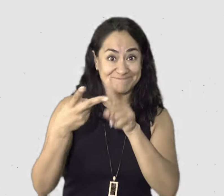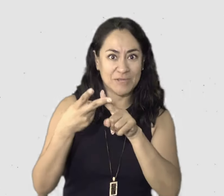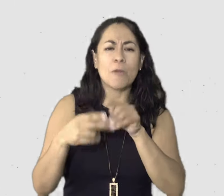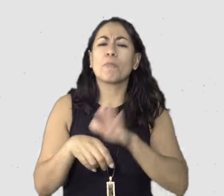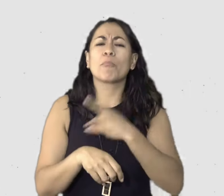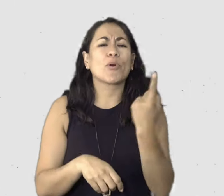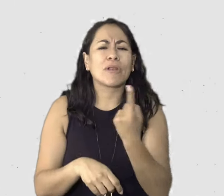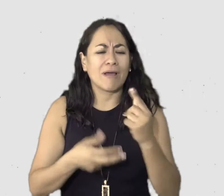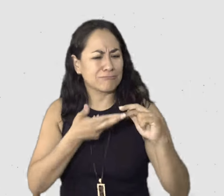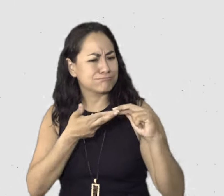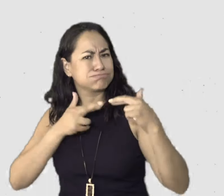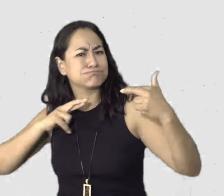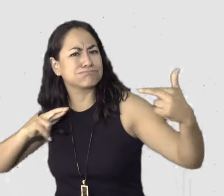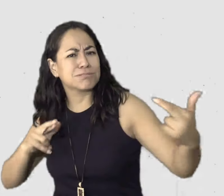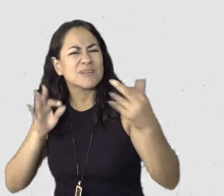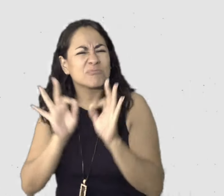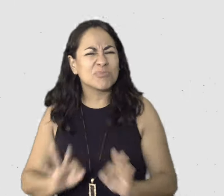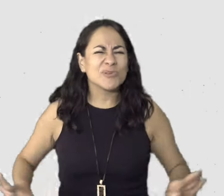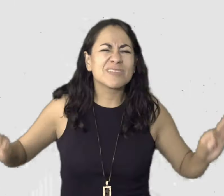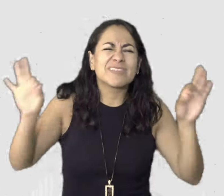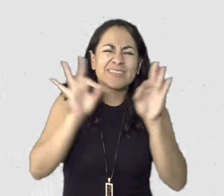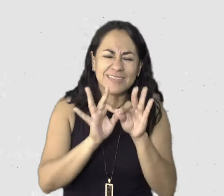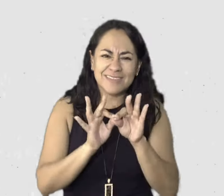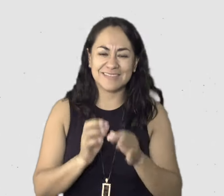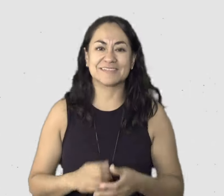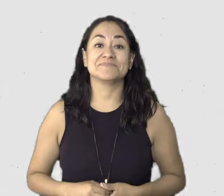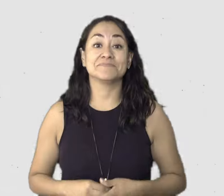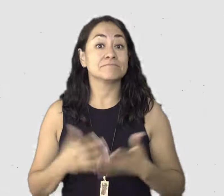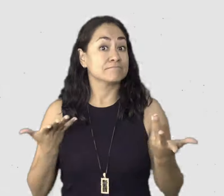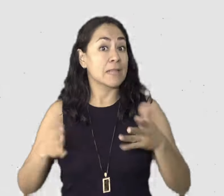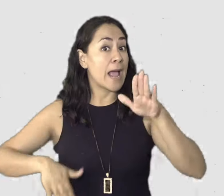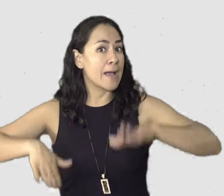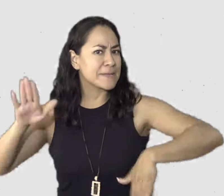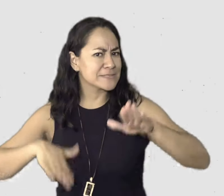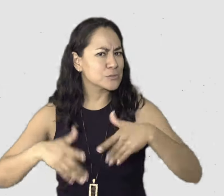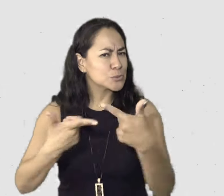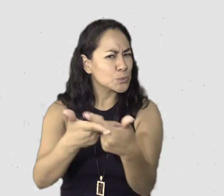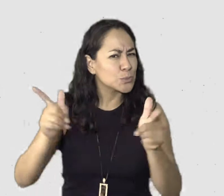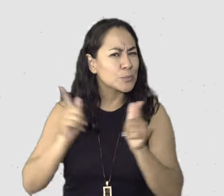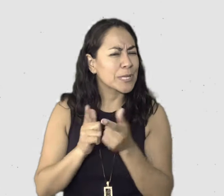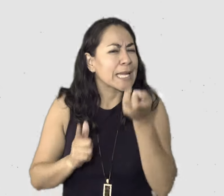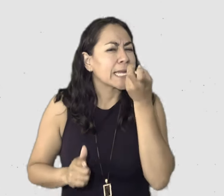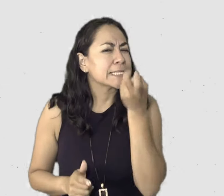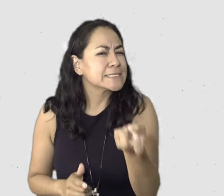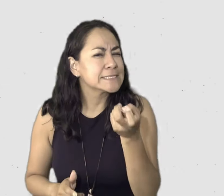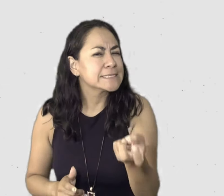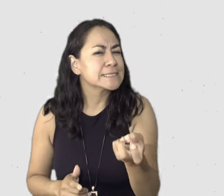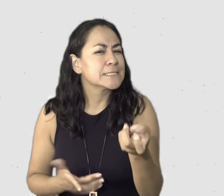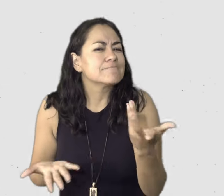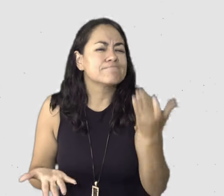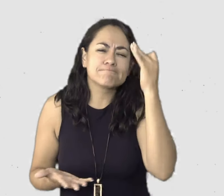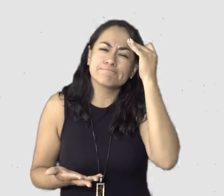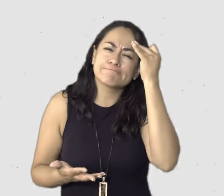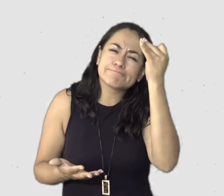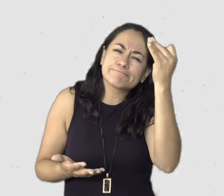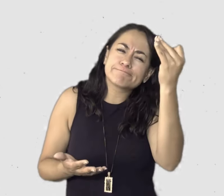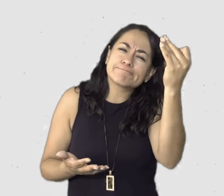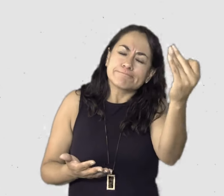pues sí son relaciones que pueden durar y permanecer por mucho tiempo, pero que es importante cuidarlas. Y la otra parte que quiero